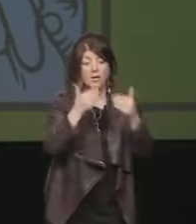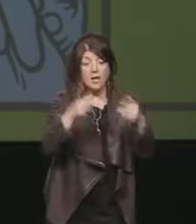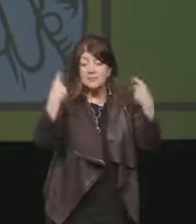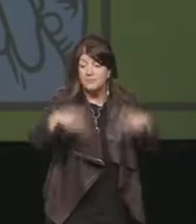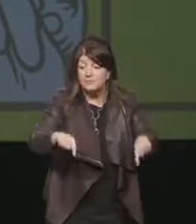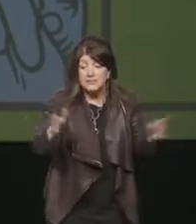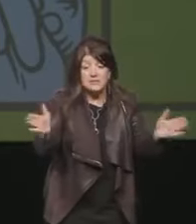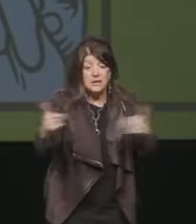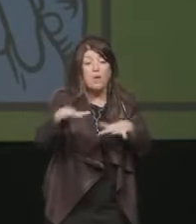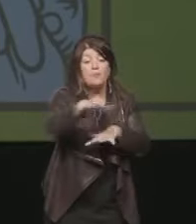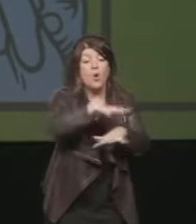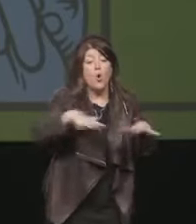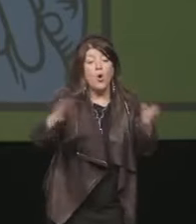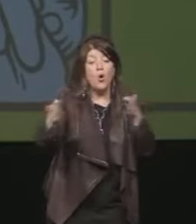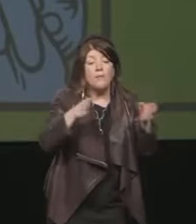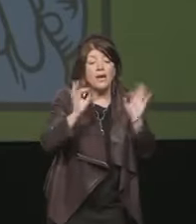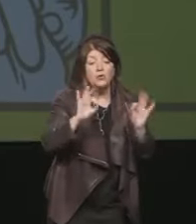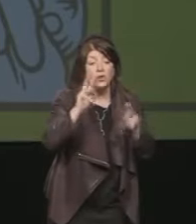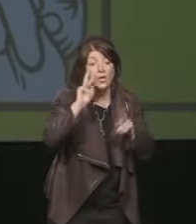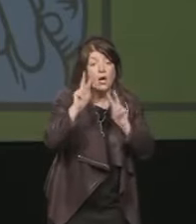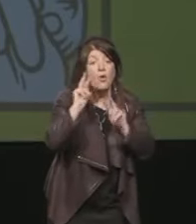cui guardare fiduciosi al futuro.